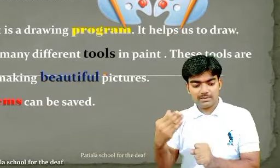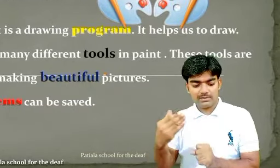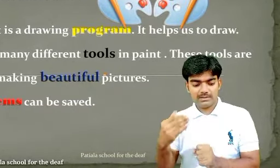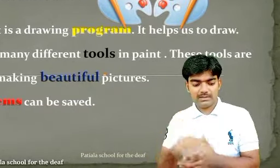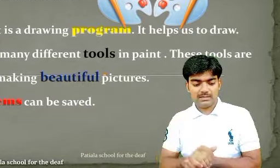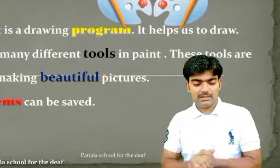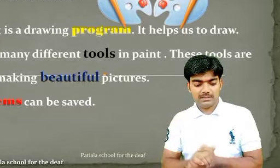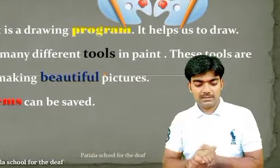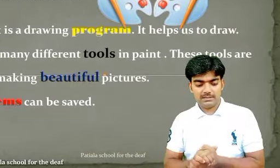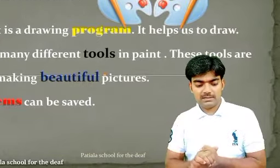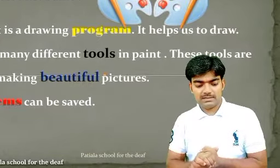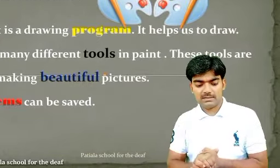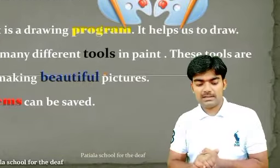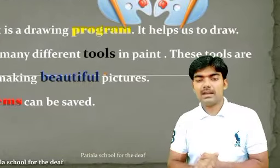यह डिफ्रेंट टूल